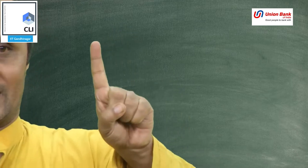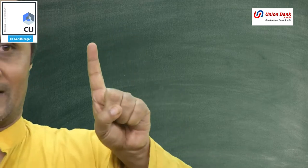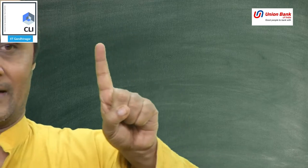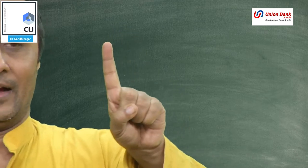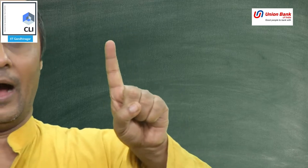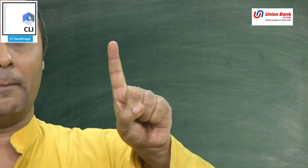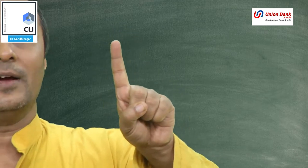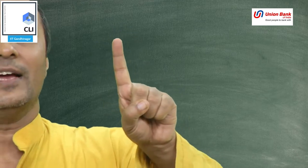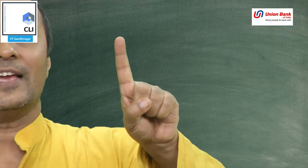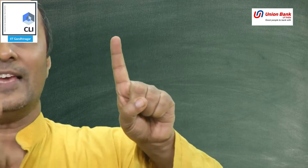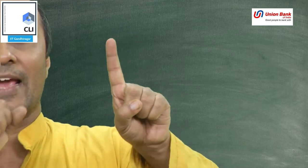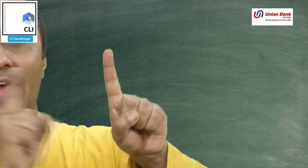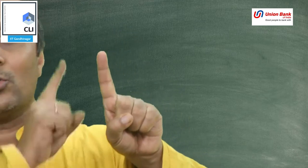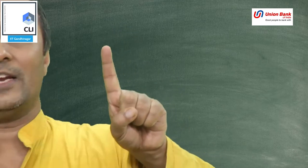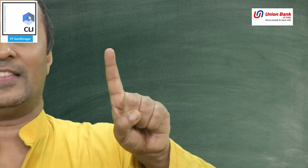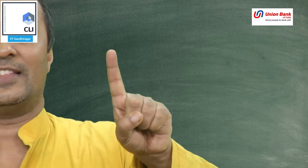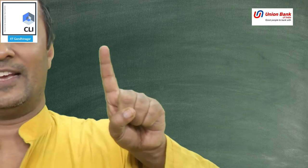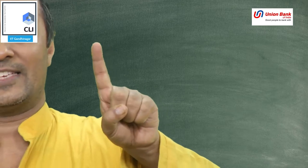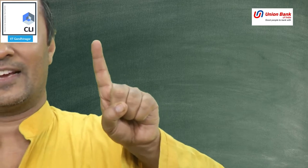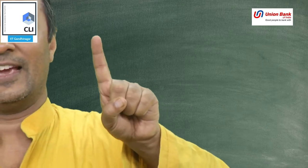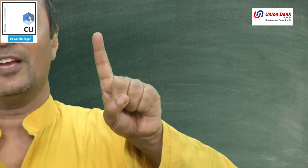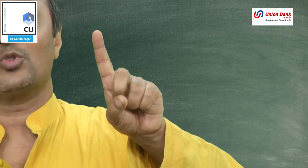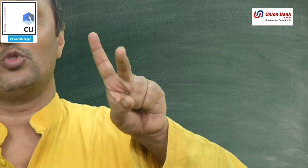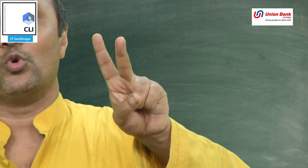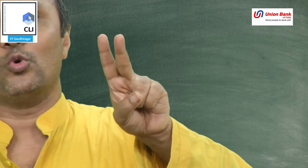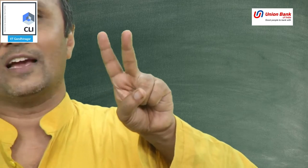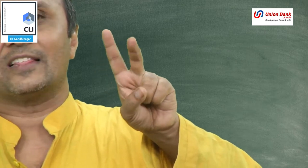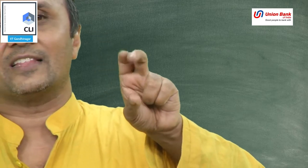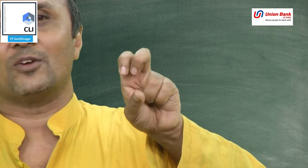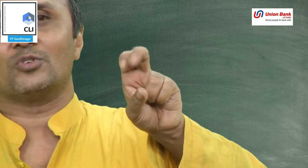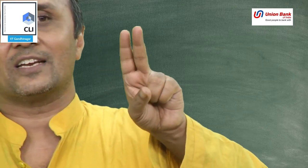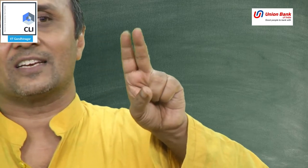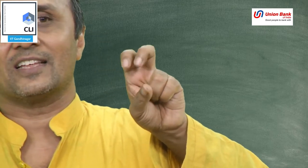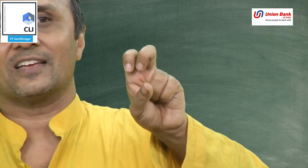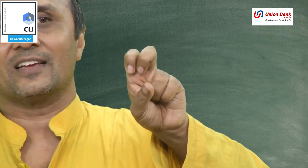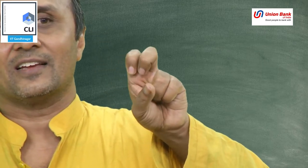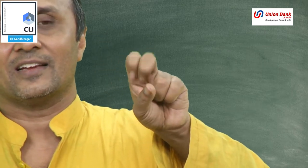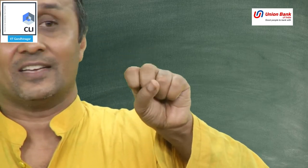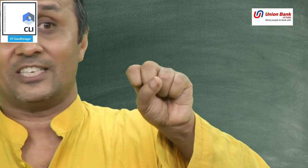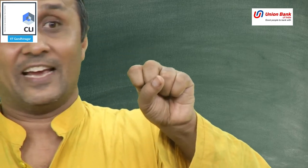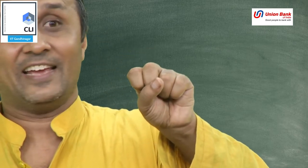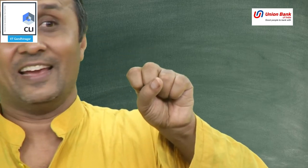सकते हैं, अब यदि एक उंगली तीन तरीके से रखें, तो दो उंगलियों कितने तरीकों से रख सकते ह छे नहीं है